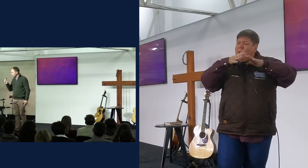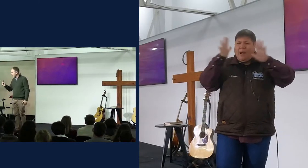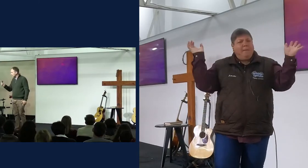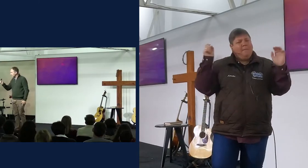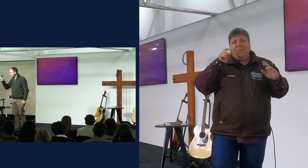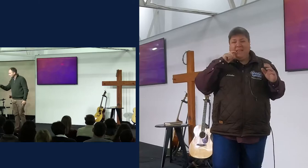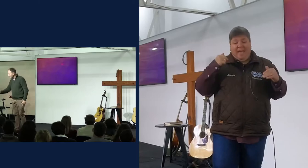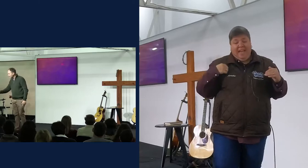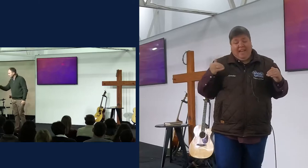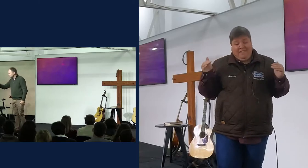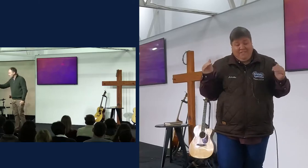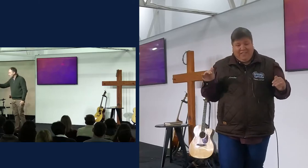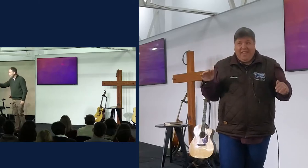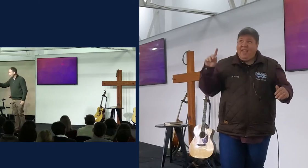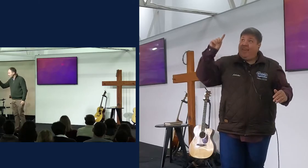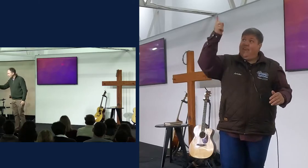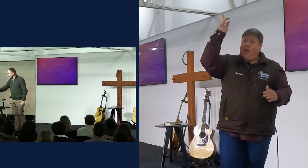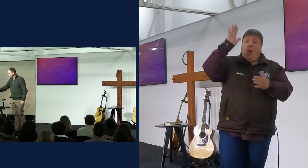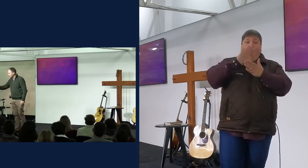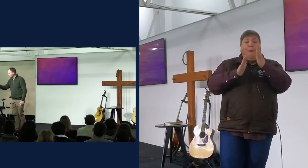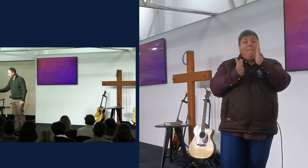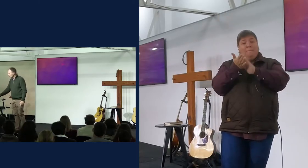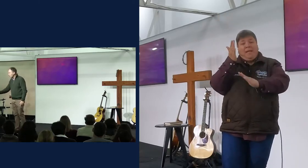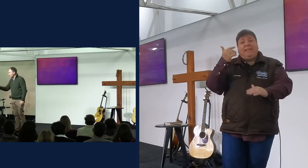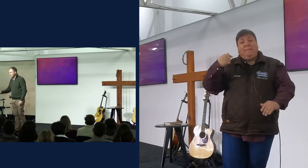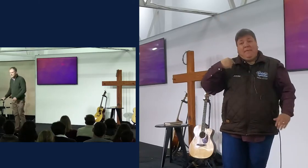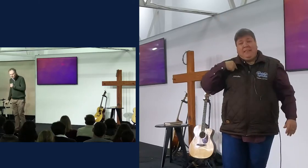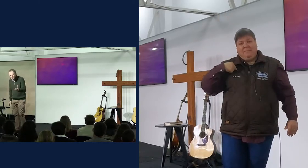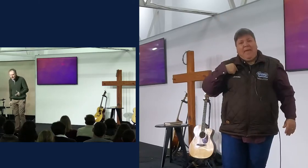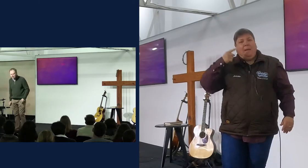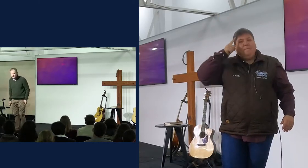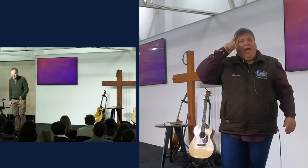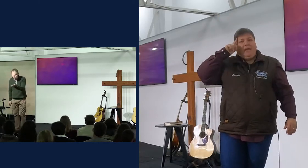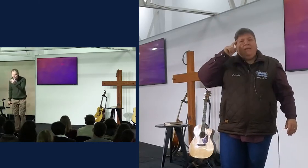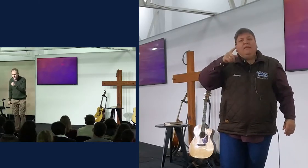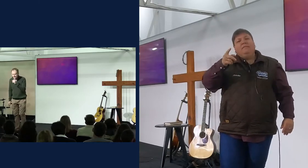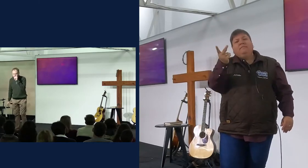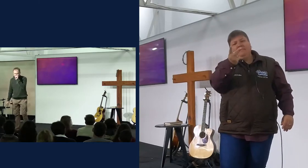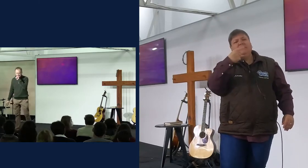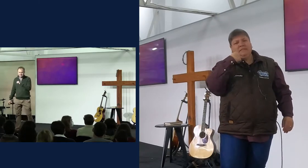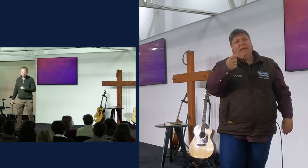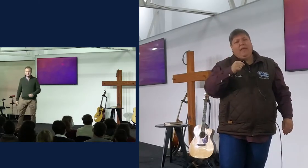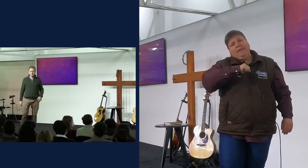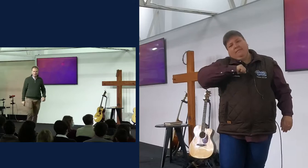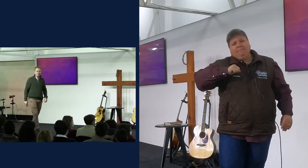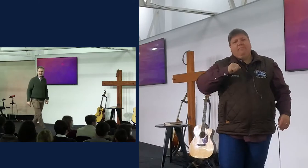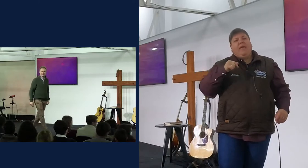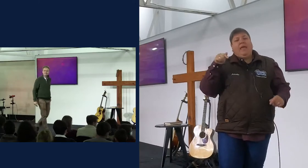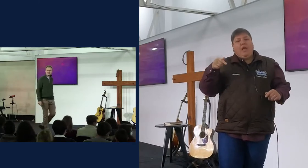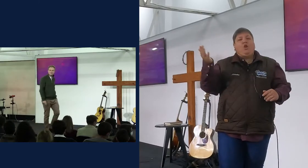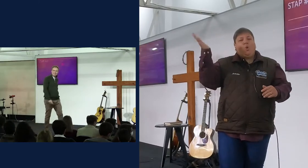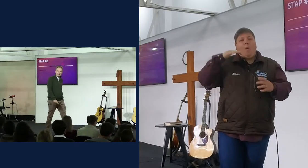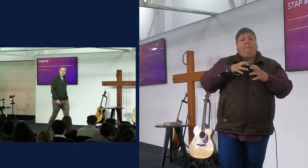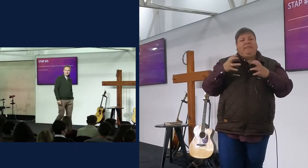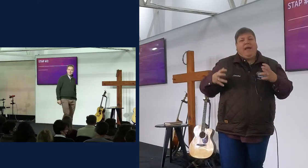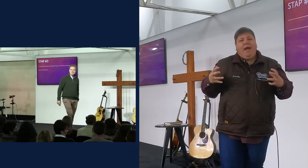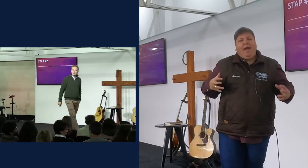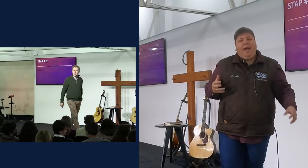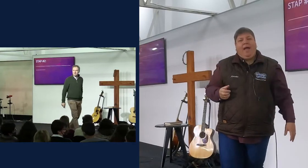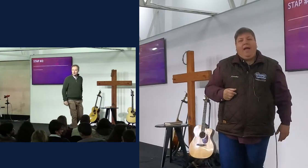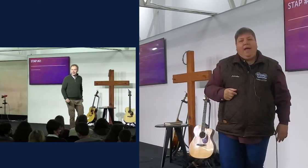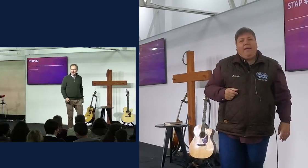op met die verwachting, die heren is op pad met my, hier kom een ding, stap na die ouwe langs en sê, kom een ding, kom een ding, kou,